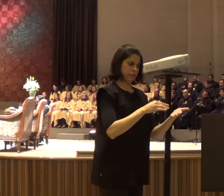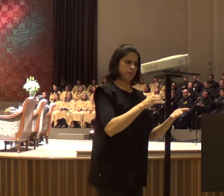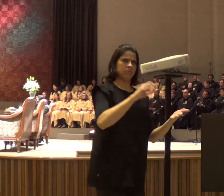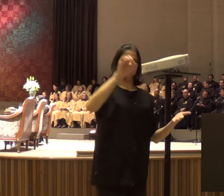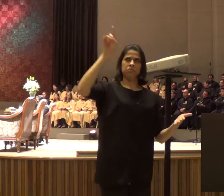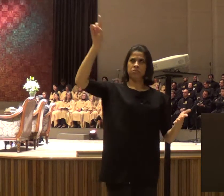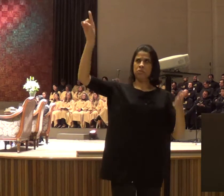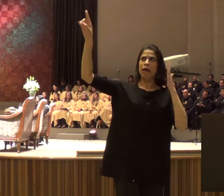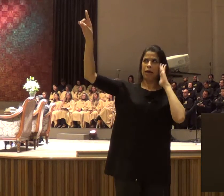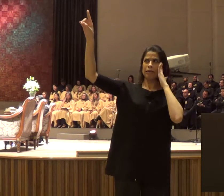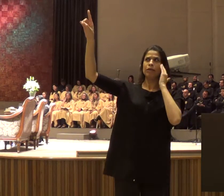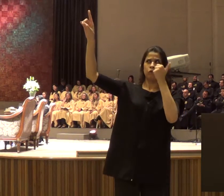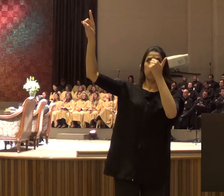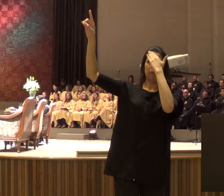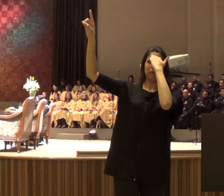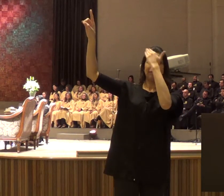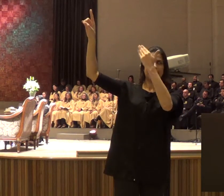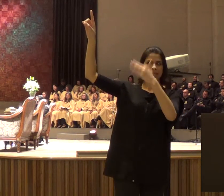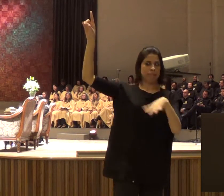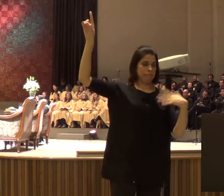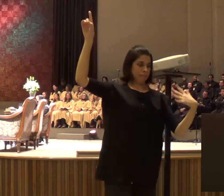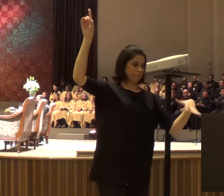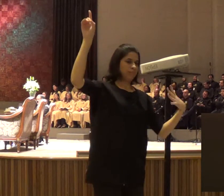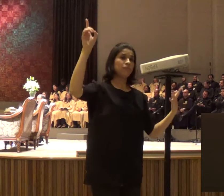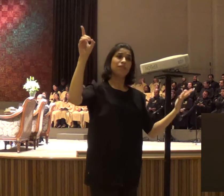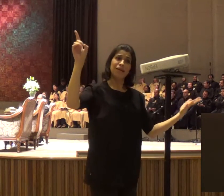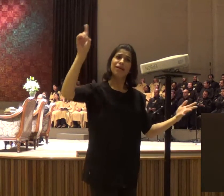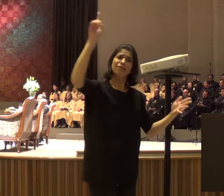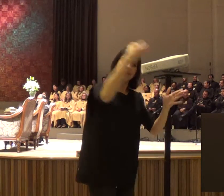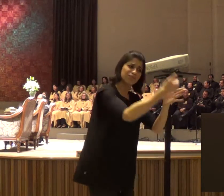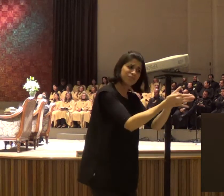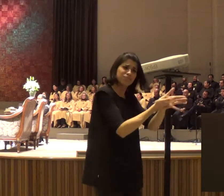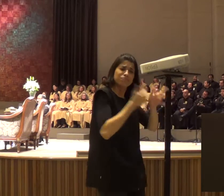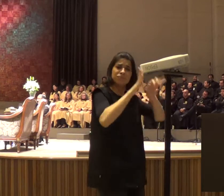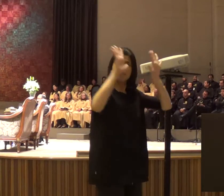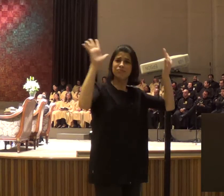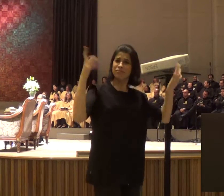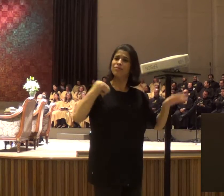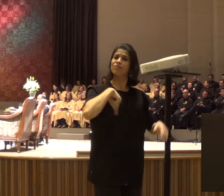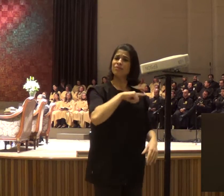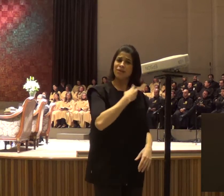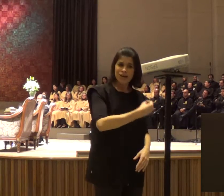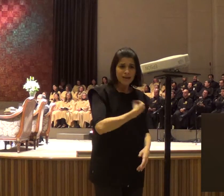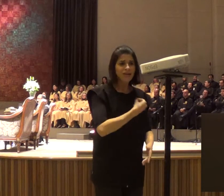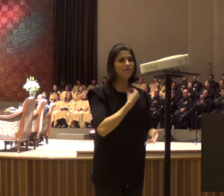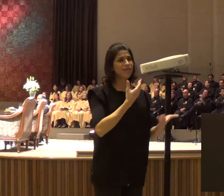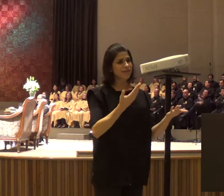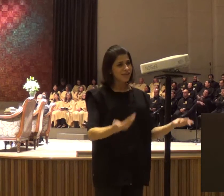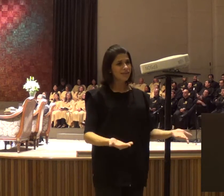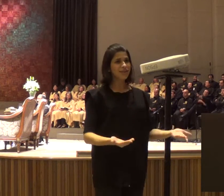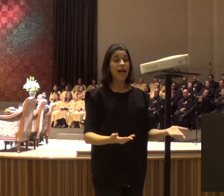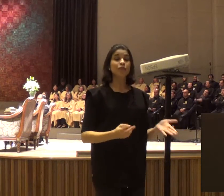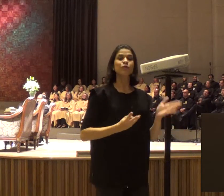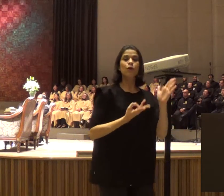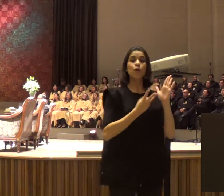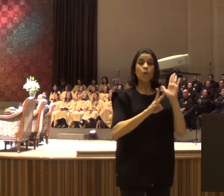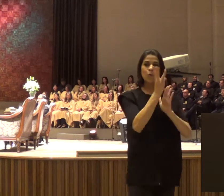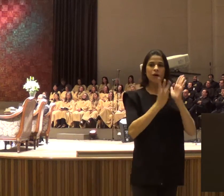A palavra de Deus, dando luz, para a gente, iluminando, o nosso caminho, aí você recebe, lá no WhatsApp, um versículo,